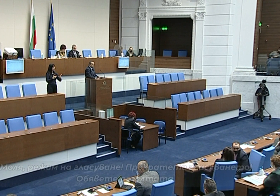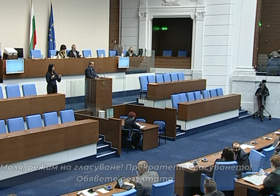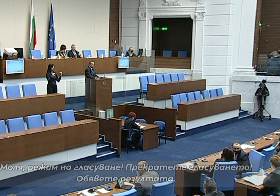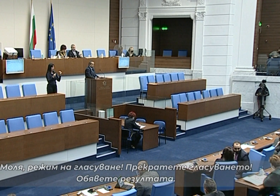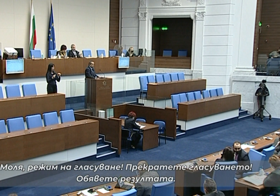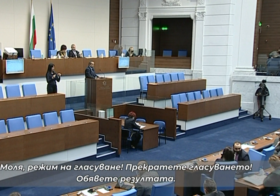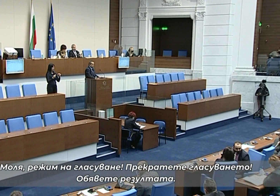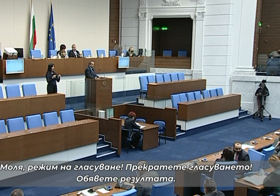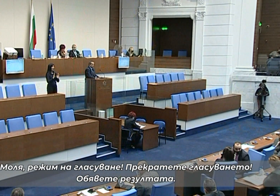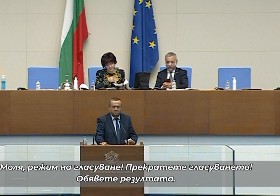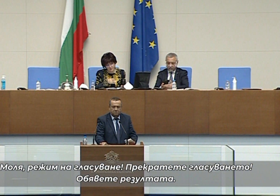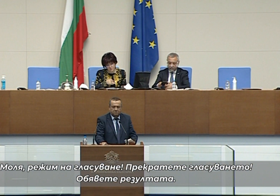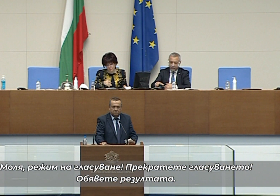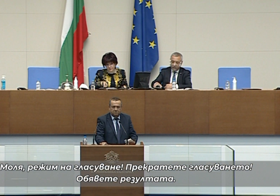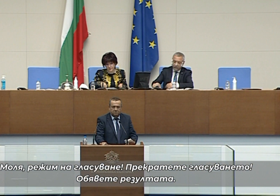Моля режим на гласуване.